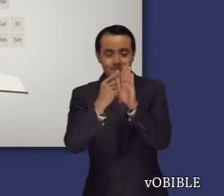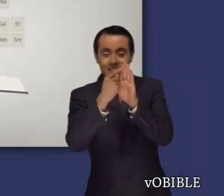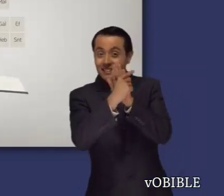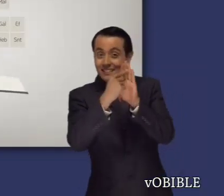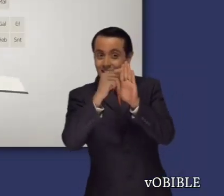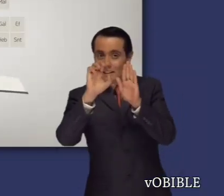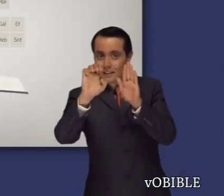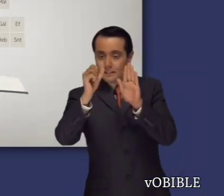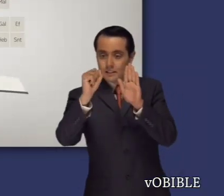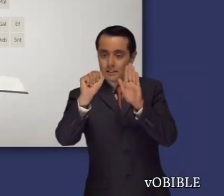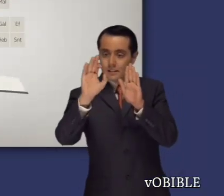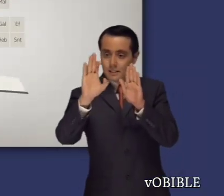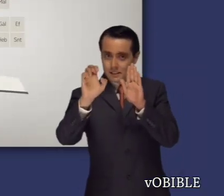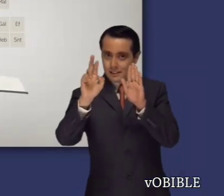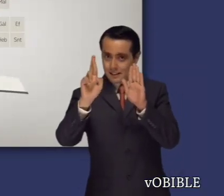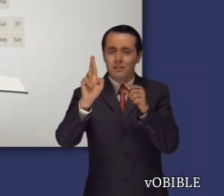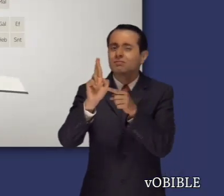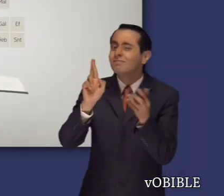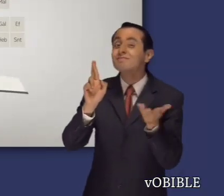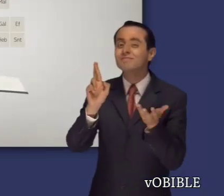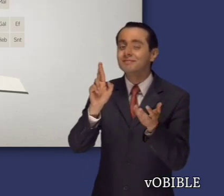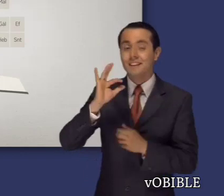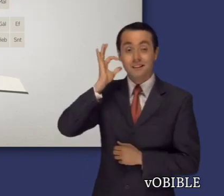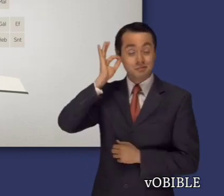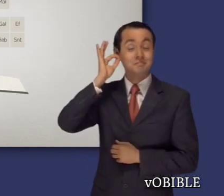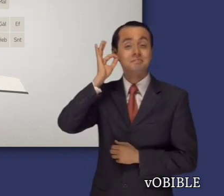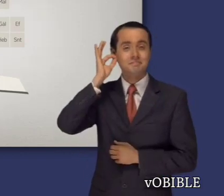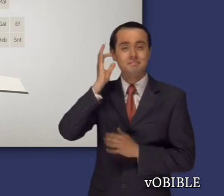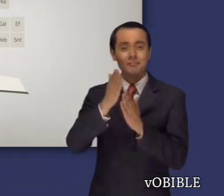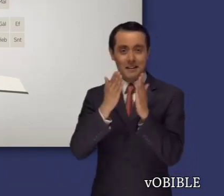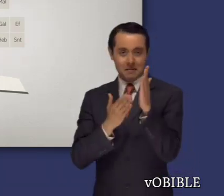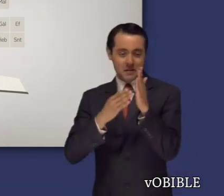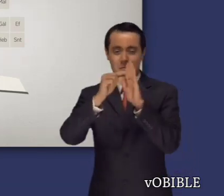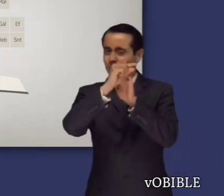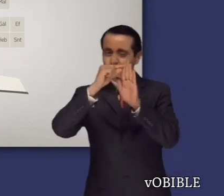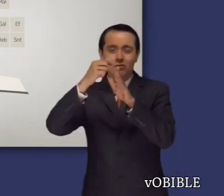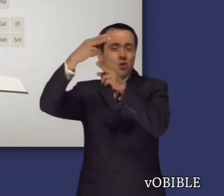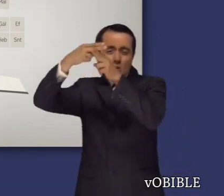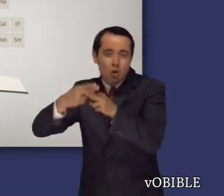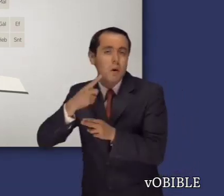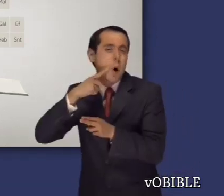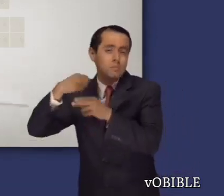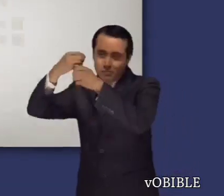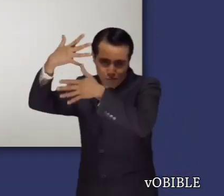Información sobre el libro de Esther Esther es el segundo de los dos libros de la Biblia que llevan el nombre de una